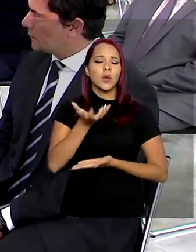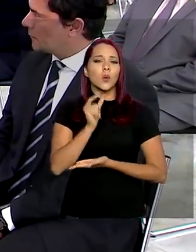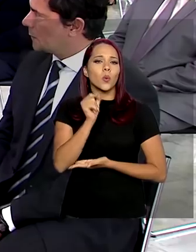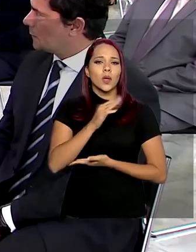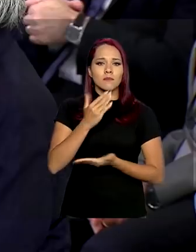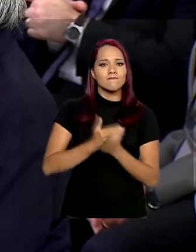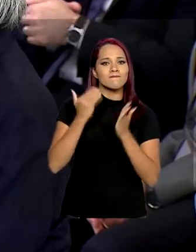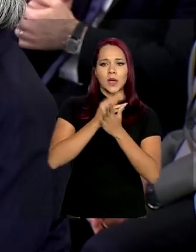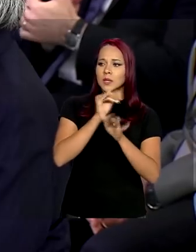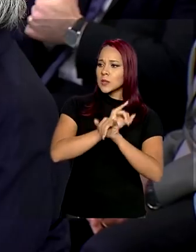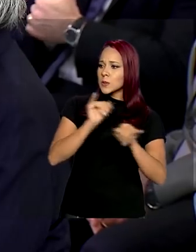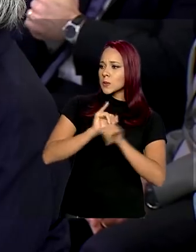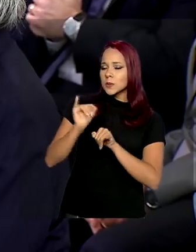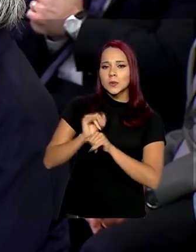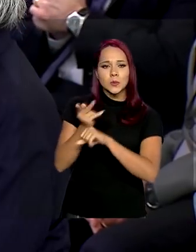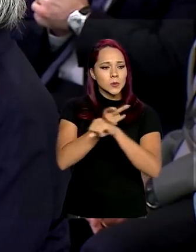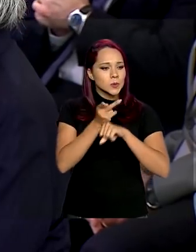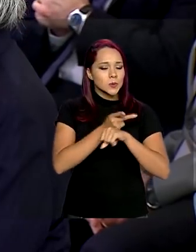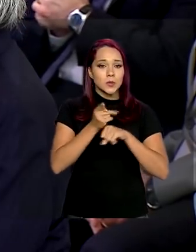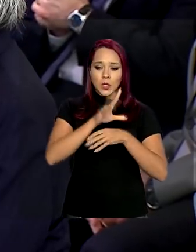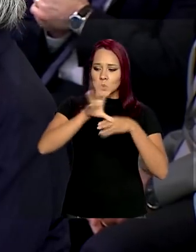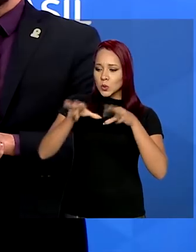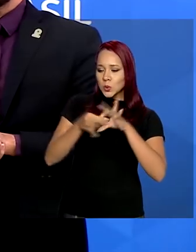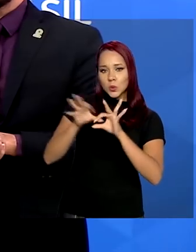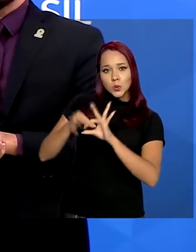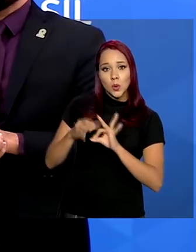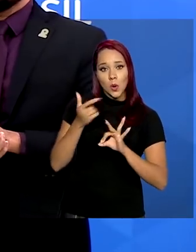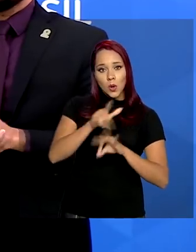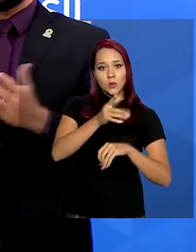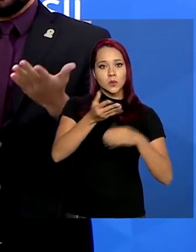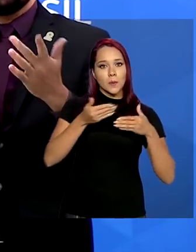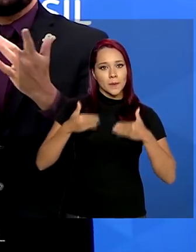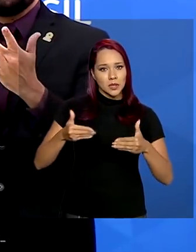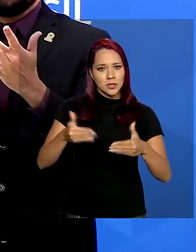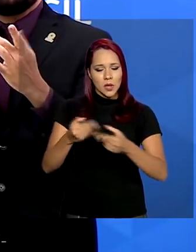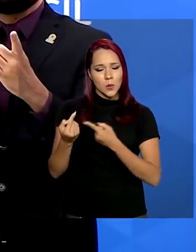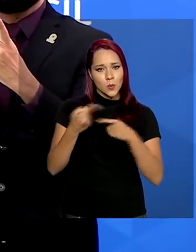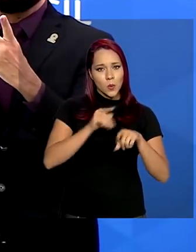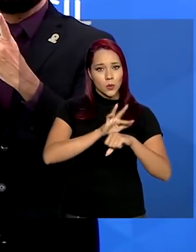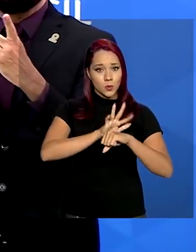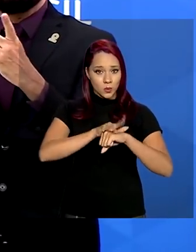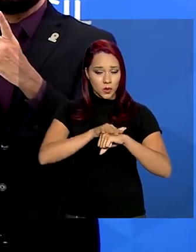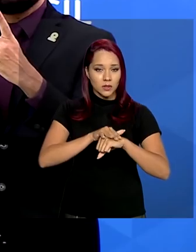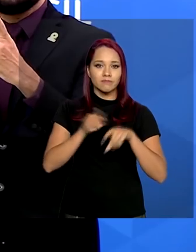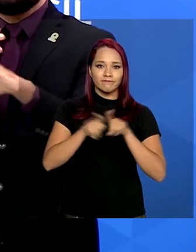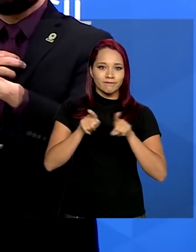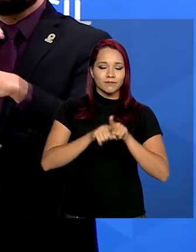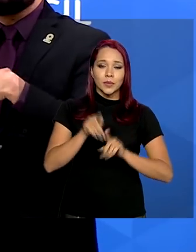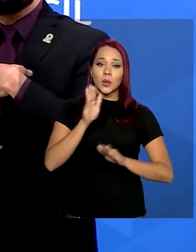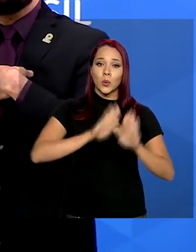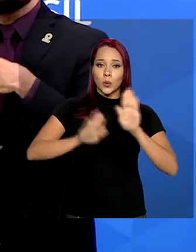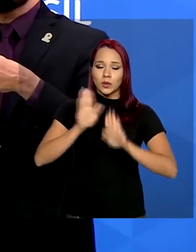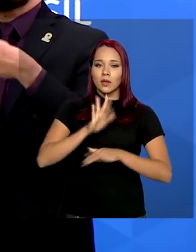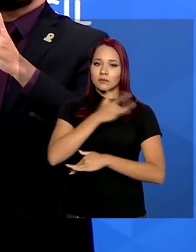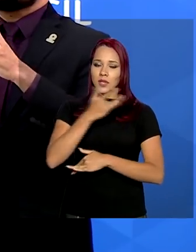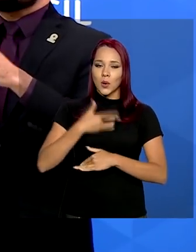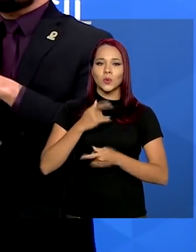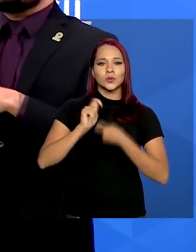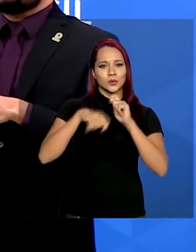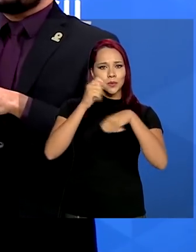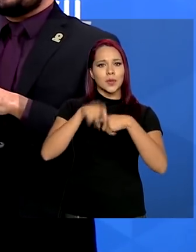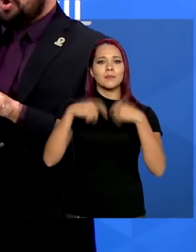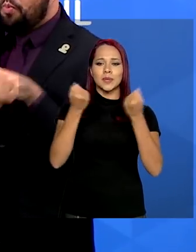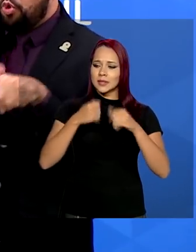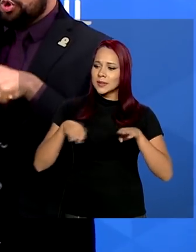mais informações e integração com outros ministérios na luta contra a doença e que o cuidado com a saúde e economia